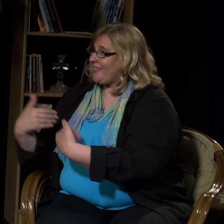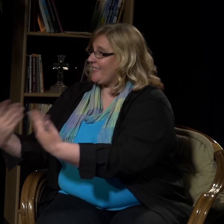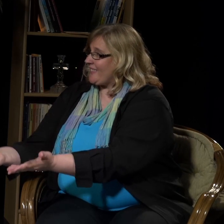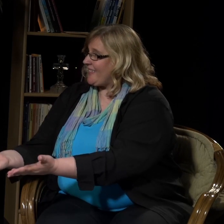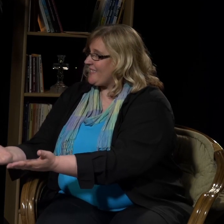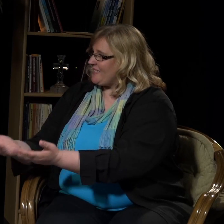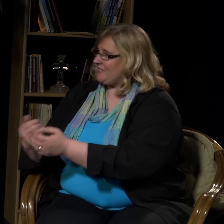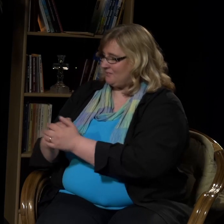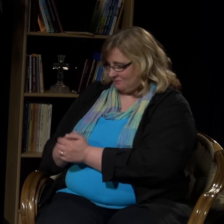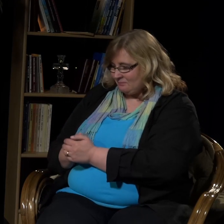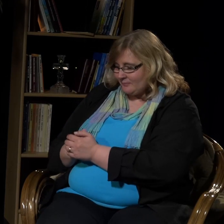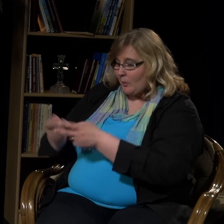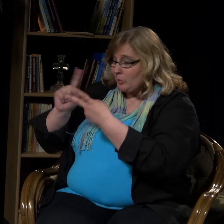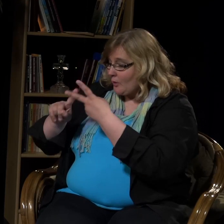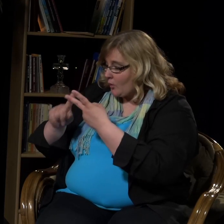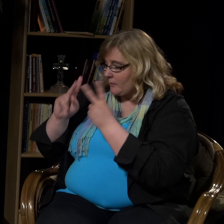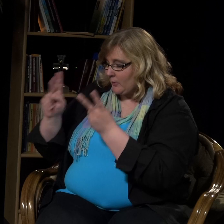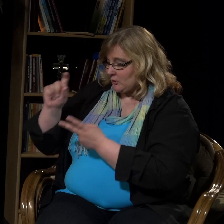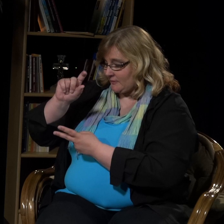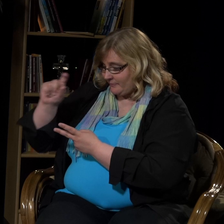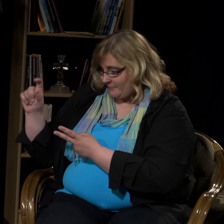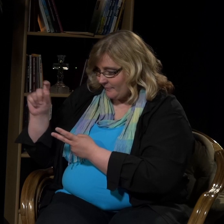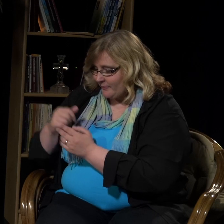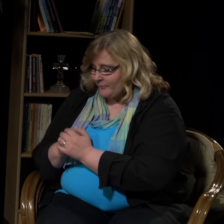ja haluaa antaa meille palkan, ikään kuin palkan siitä.